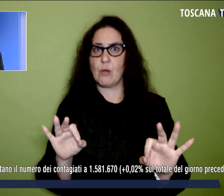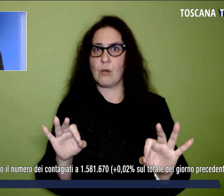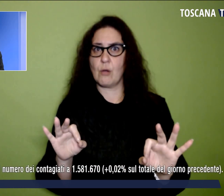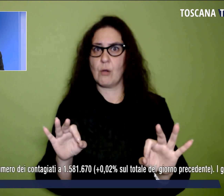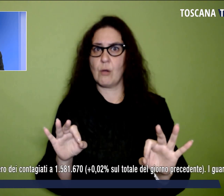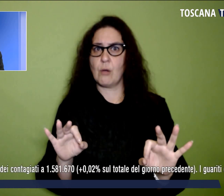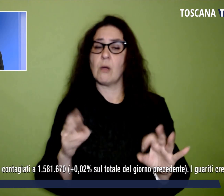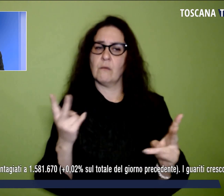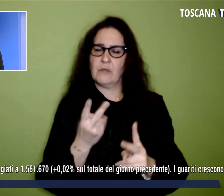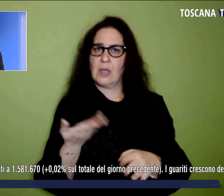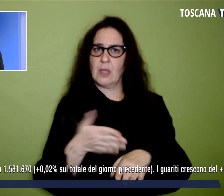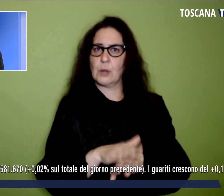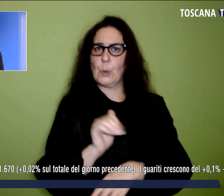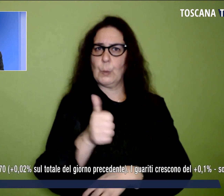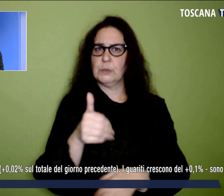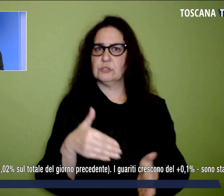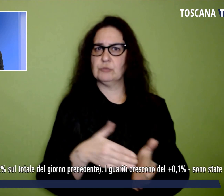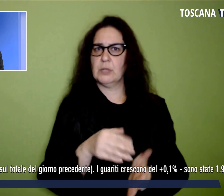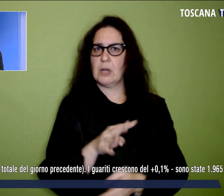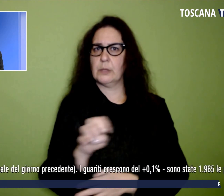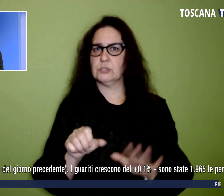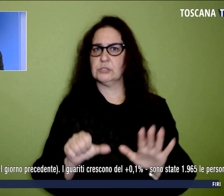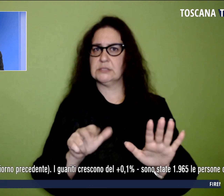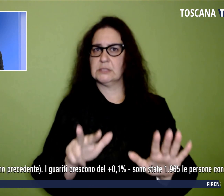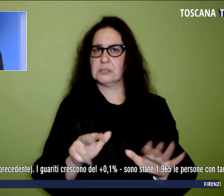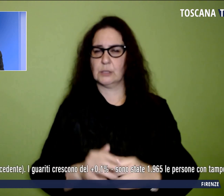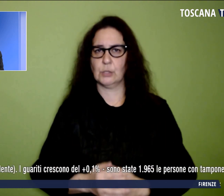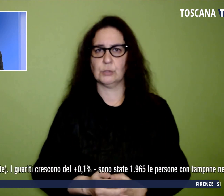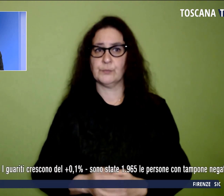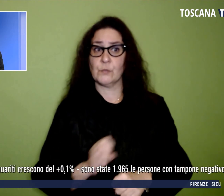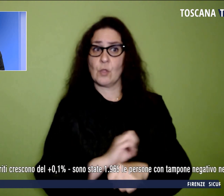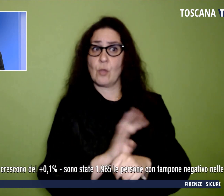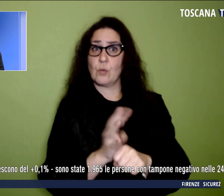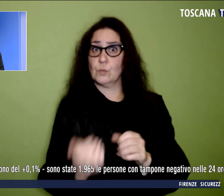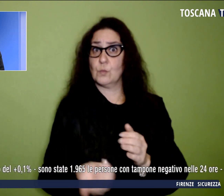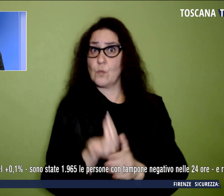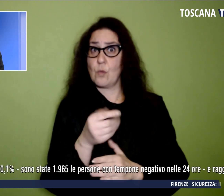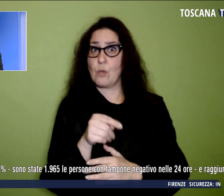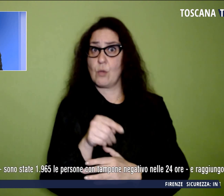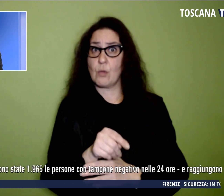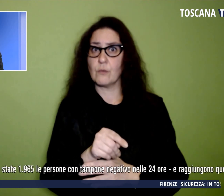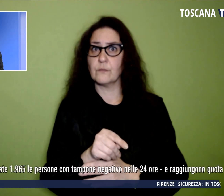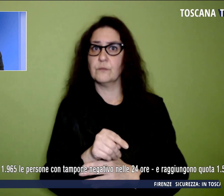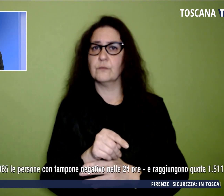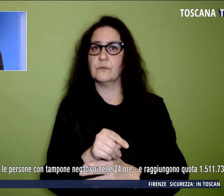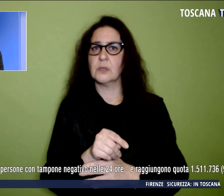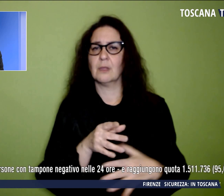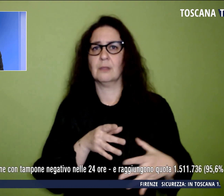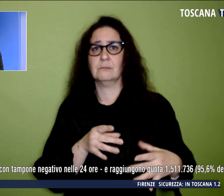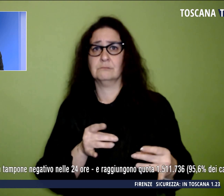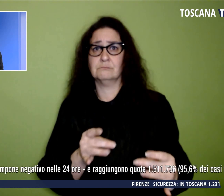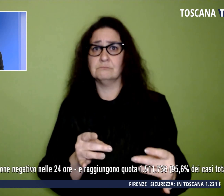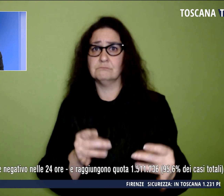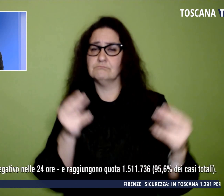.468. I nuovi casi portano il numero dei contagiati a